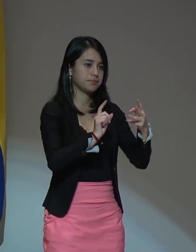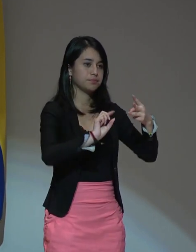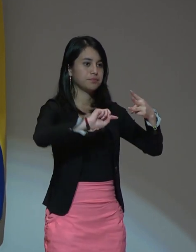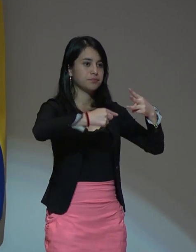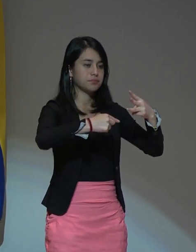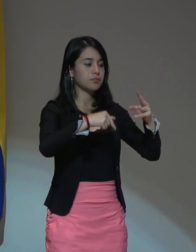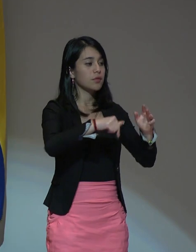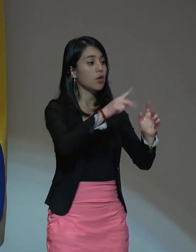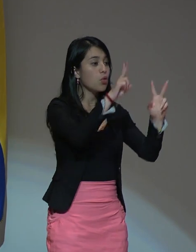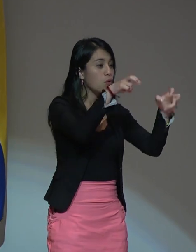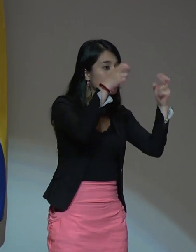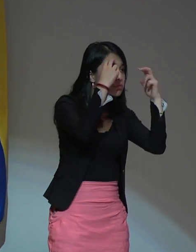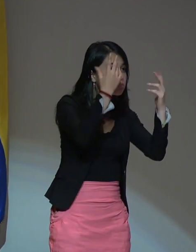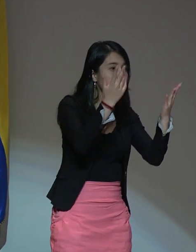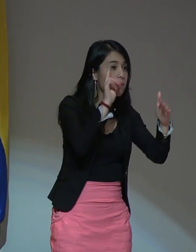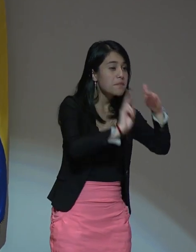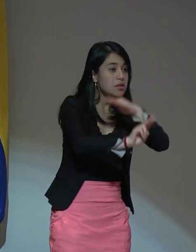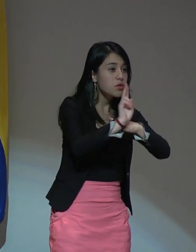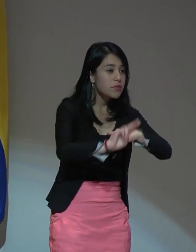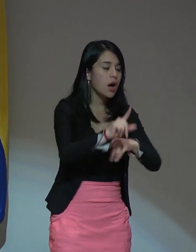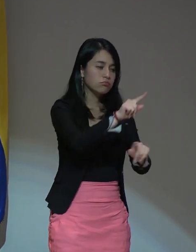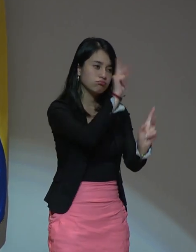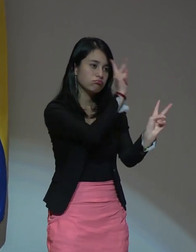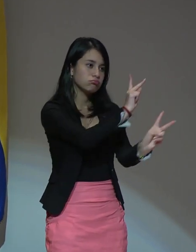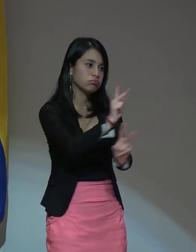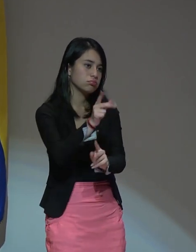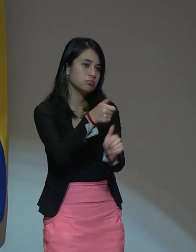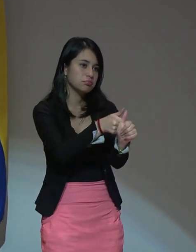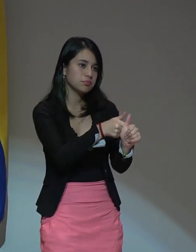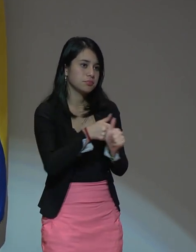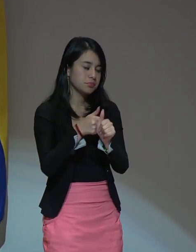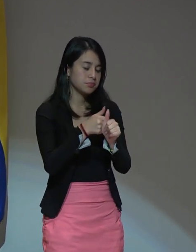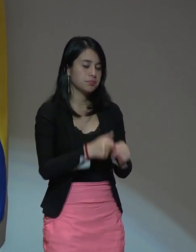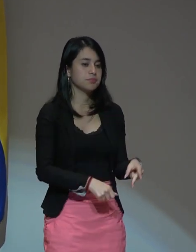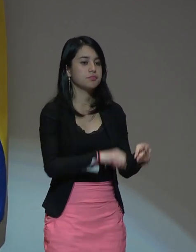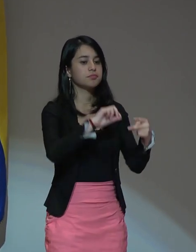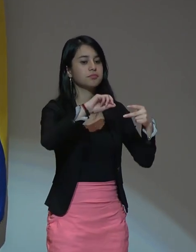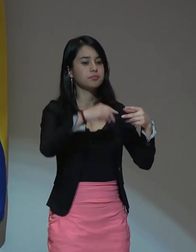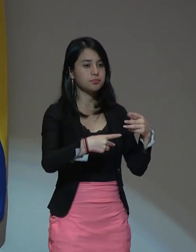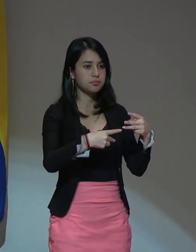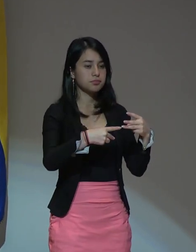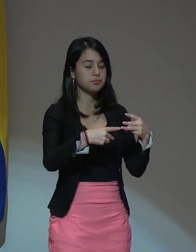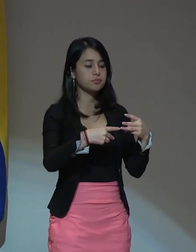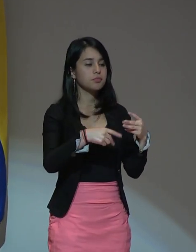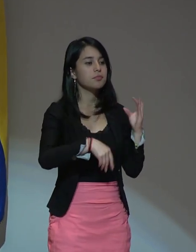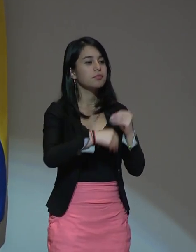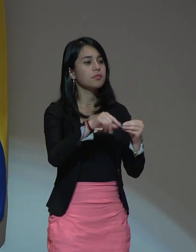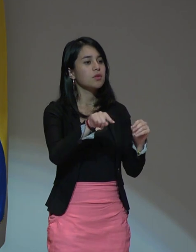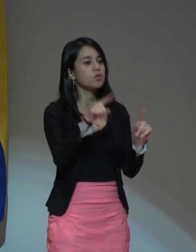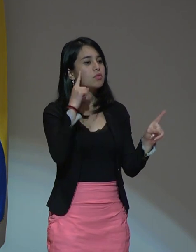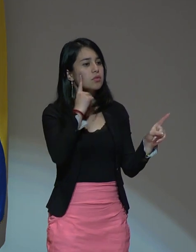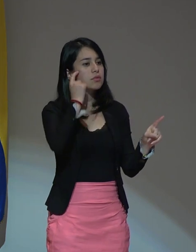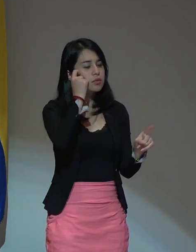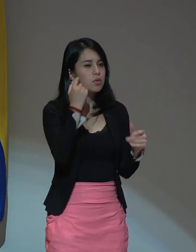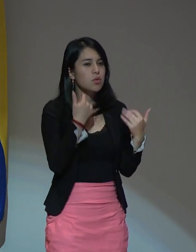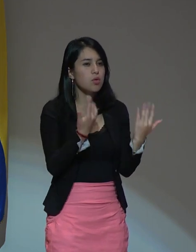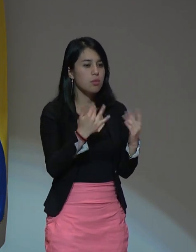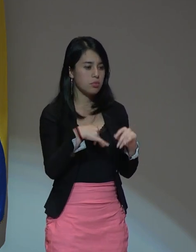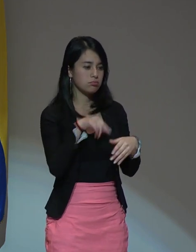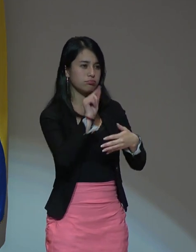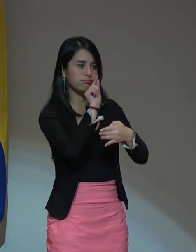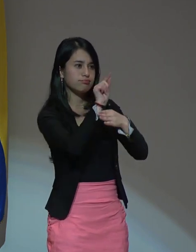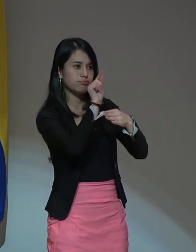conocimiento y cosmovisiones del otro. El otro representa el desafío para la